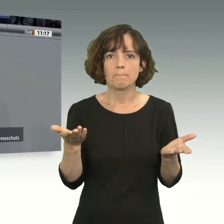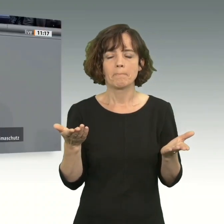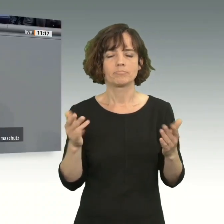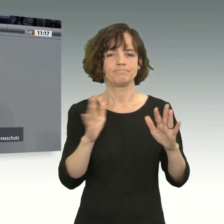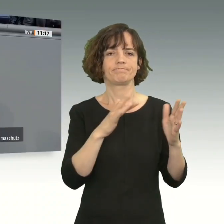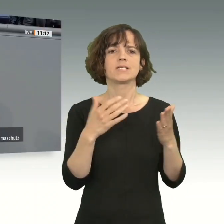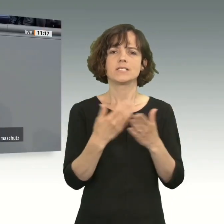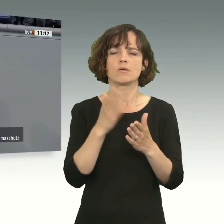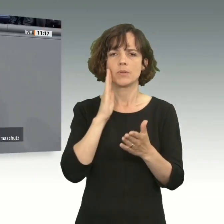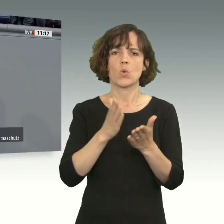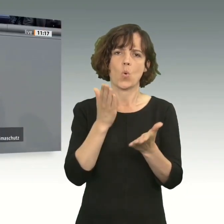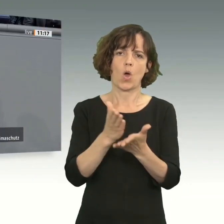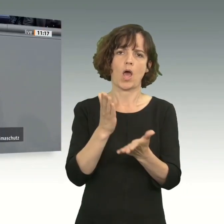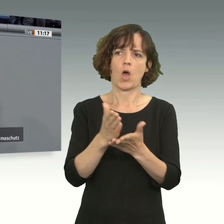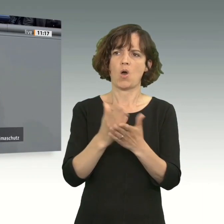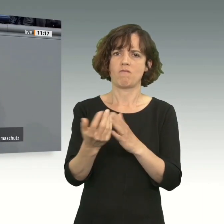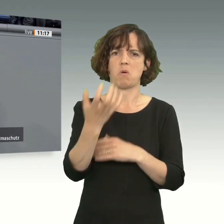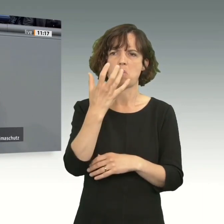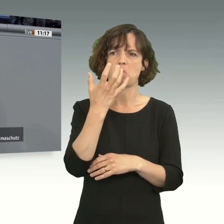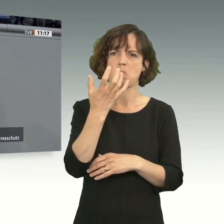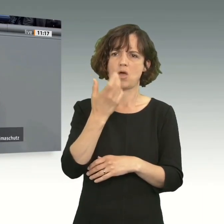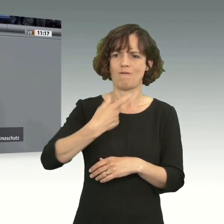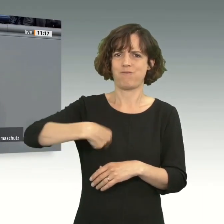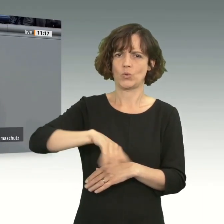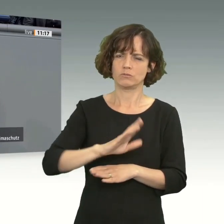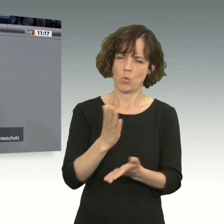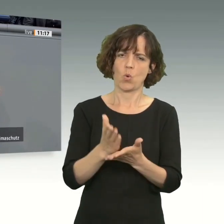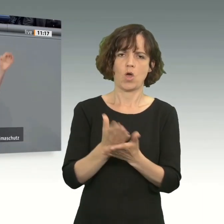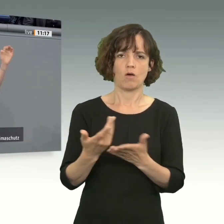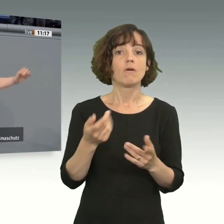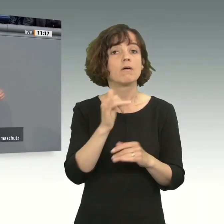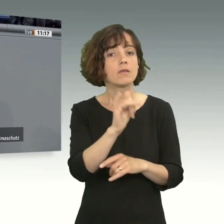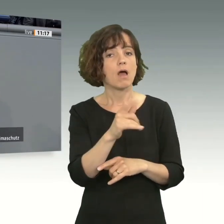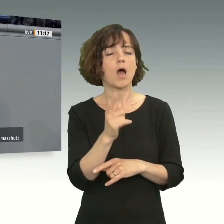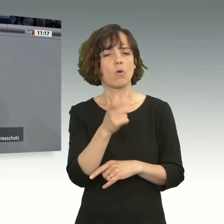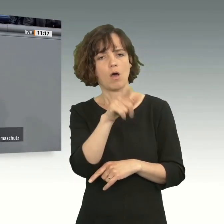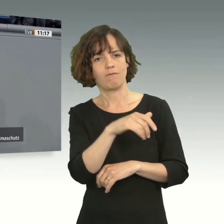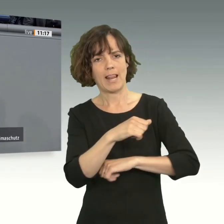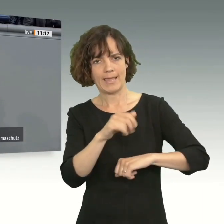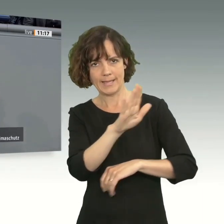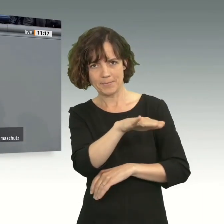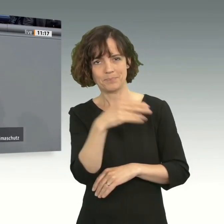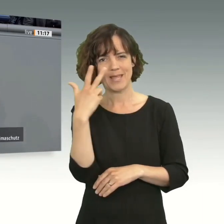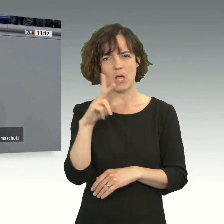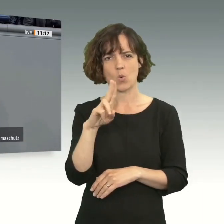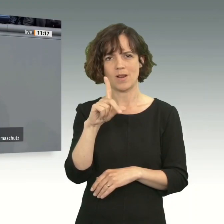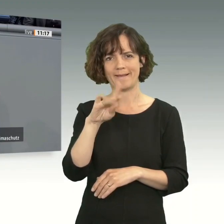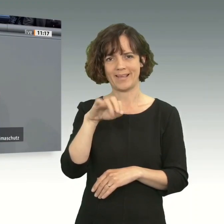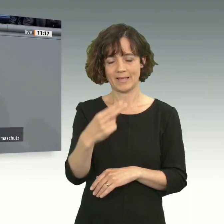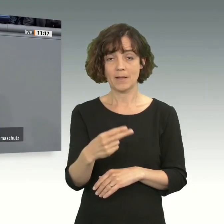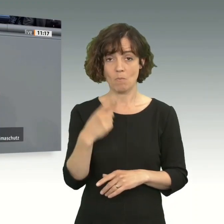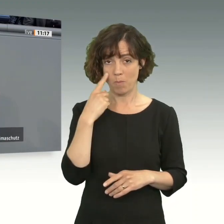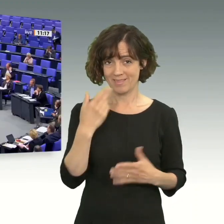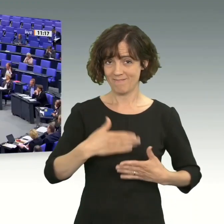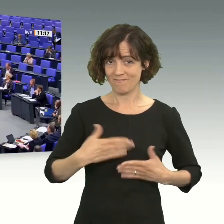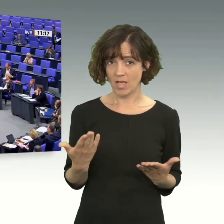Von daher hören Sie doch mal auf, uns hier etwas vorzuwerfen. Und ja, auch an die Linke, Herr Ulrich, wissen Sie, momentan ist es